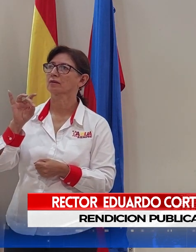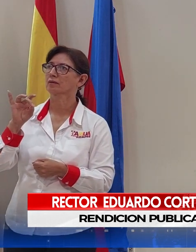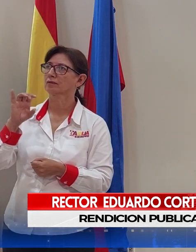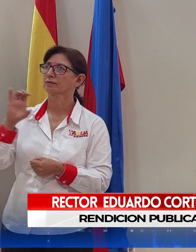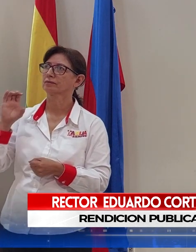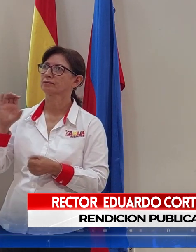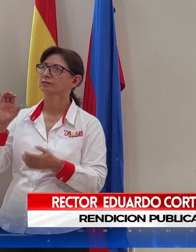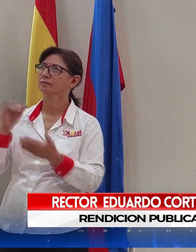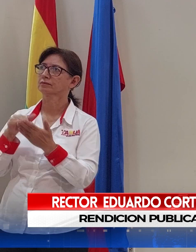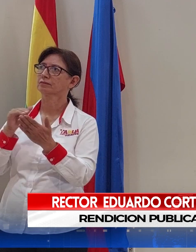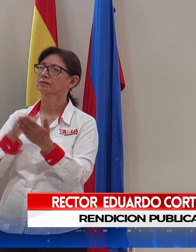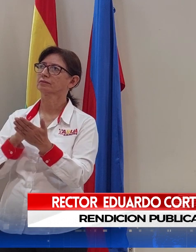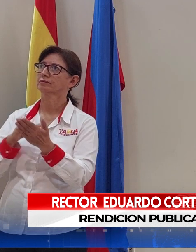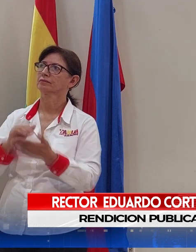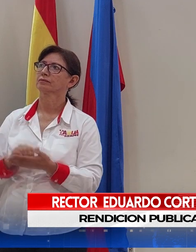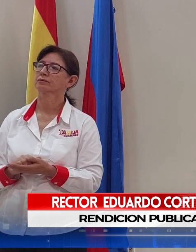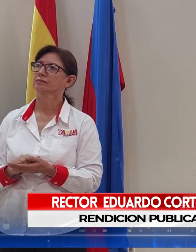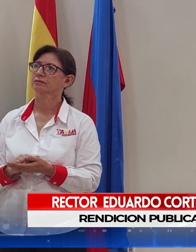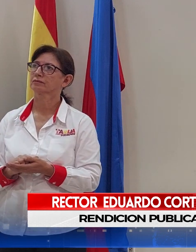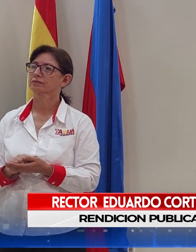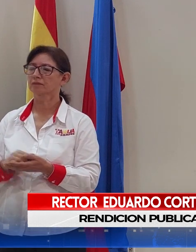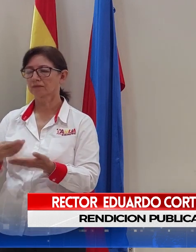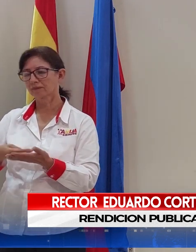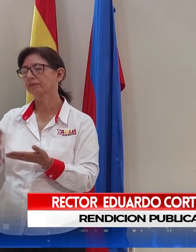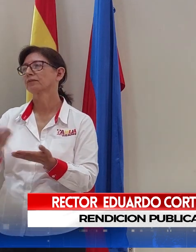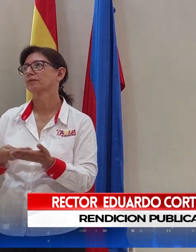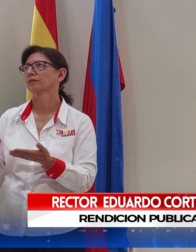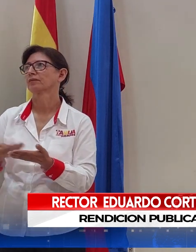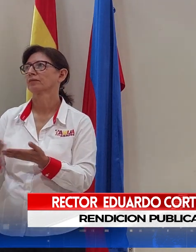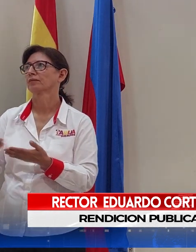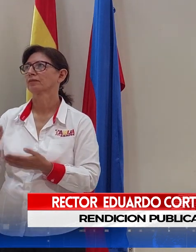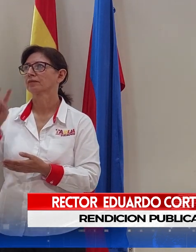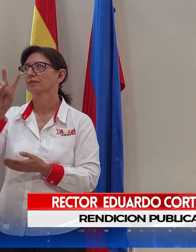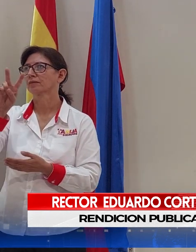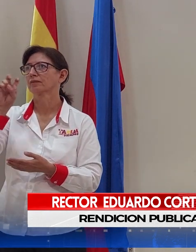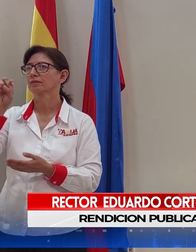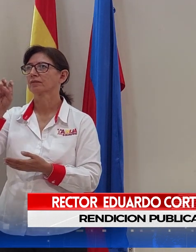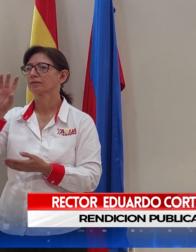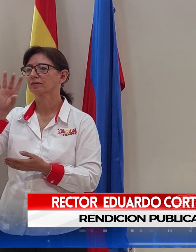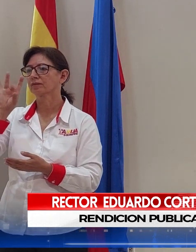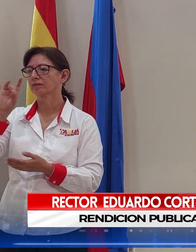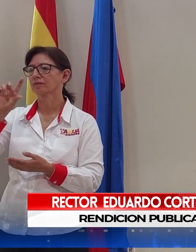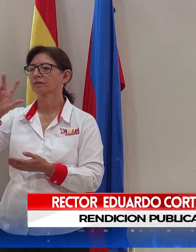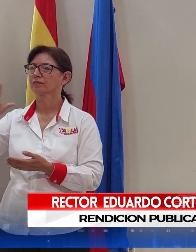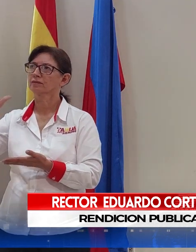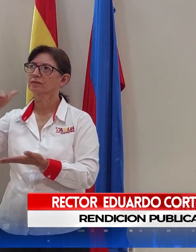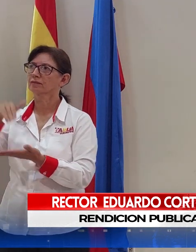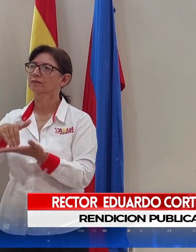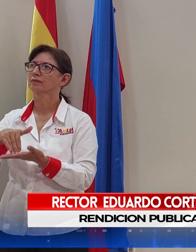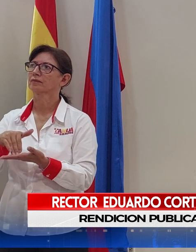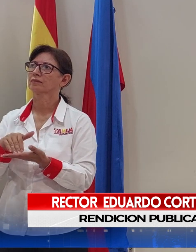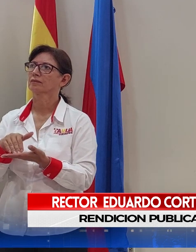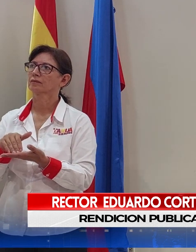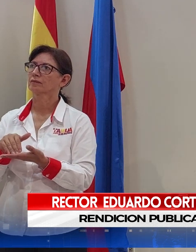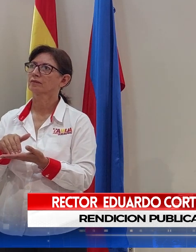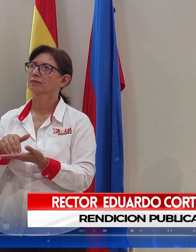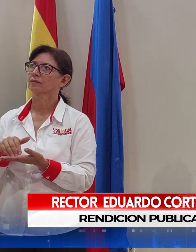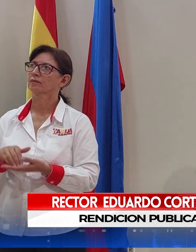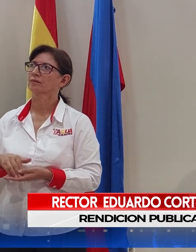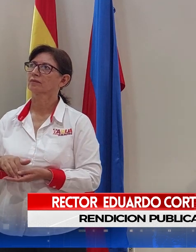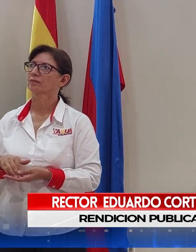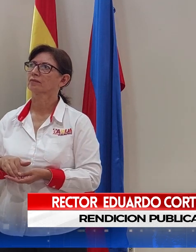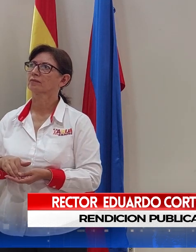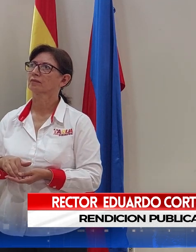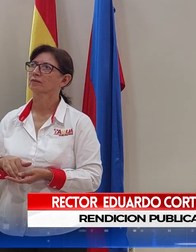y hemos erogado, hemos gastado doscientos ochenta y tres mil ¿Cuántos? Novecientos?